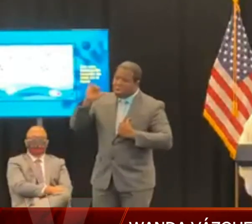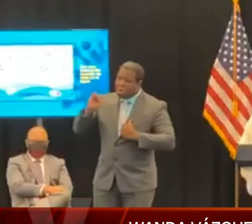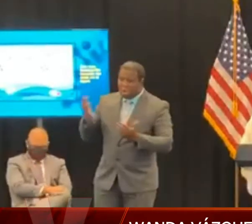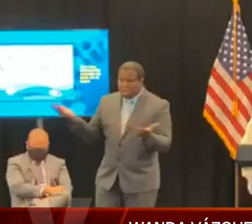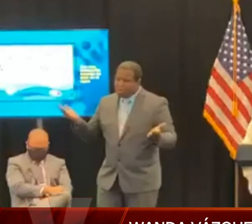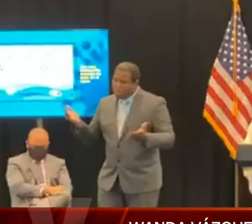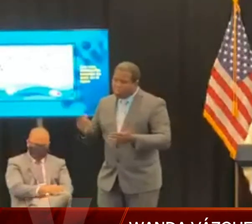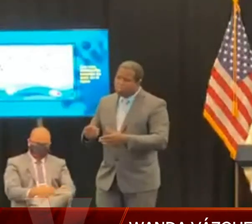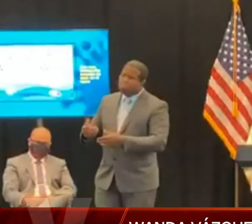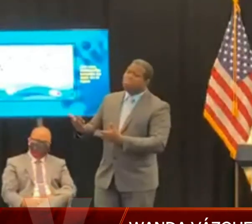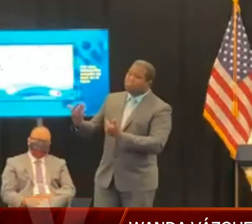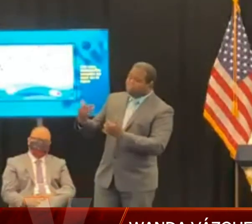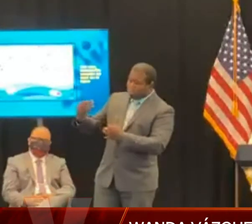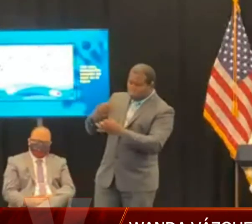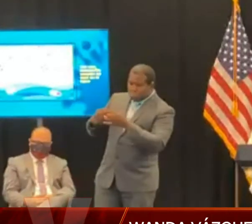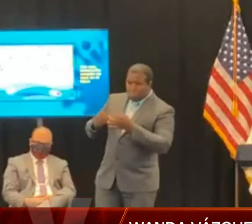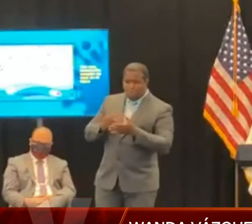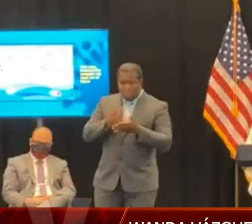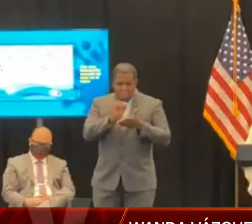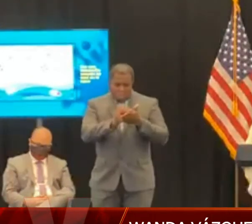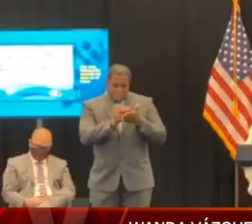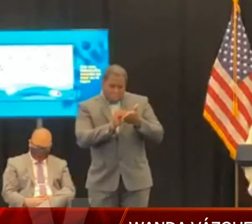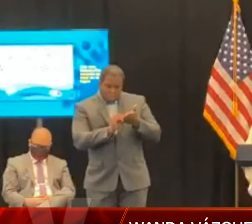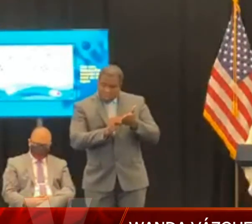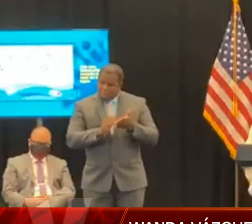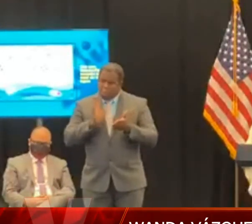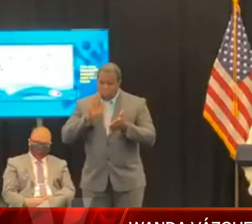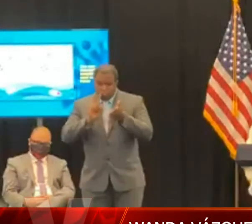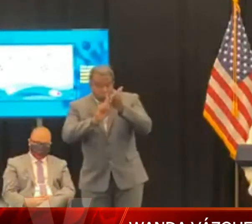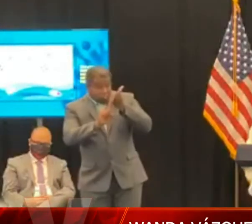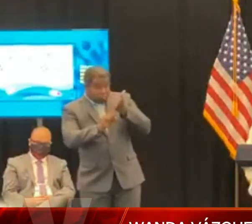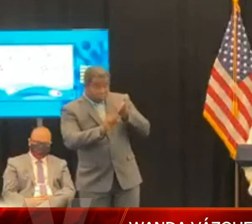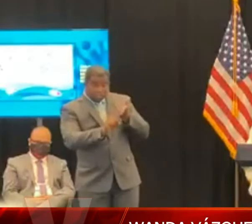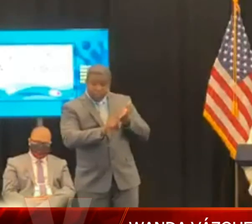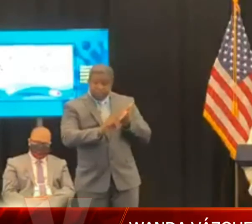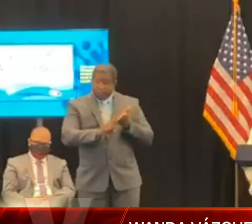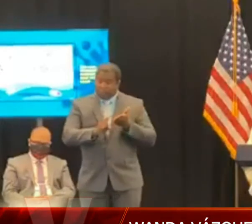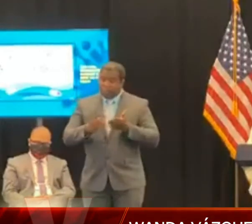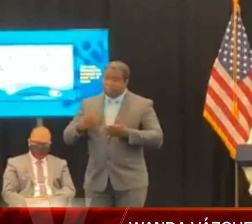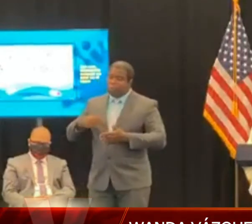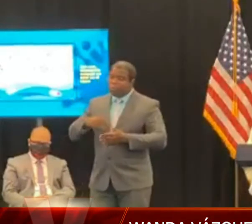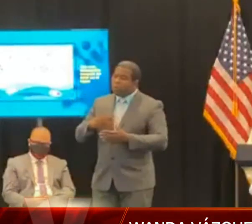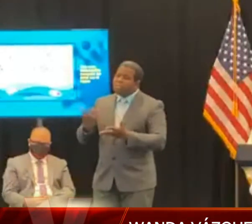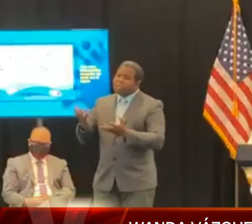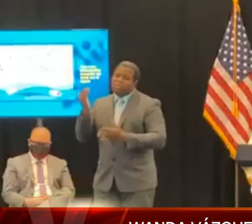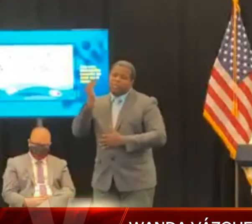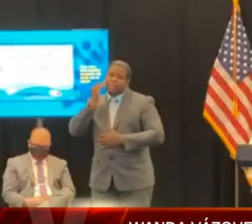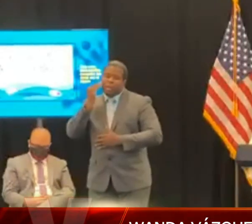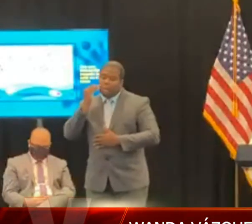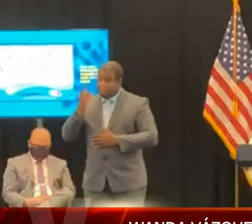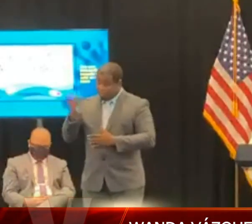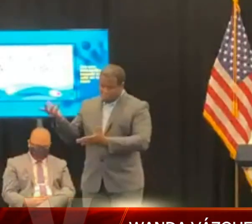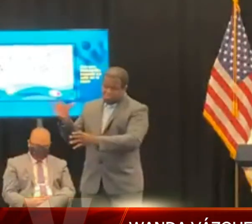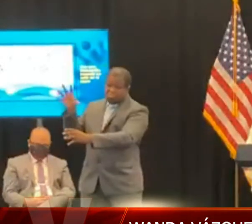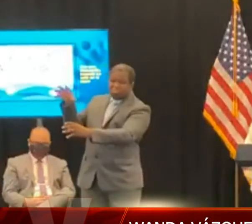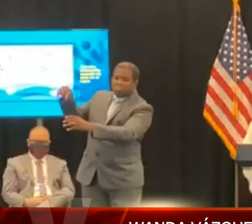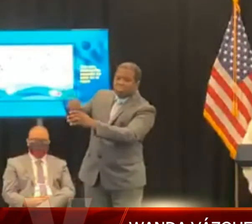salud y seguridad de los trabajadores, de los artistas y de toda persona que participe en la preparación del evento.